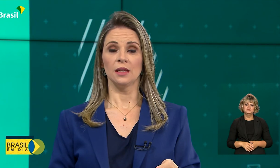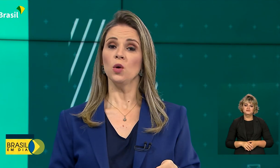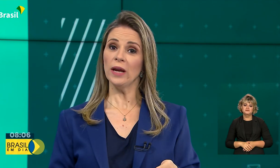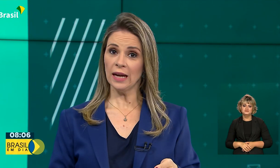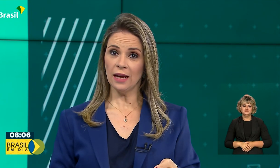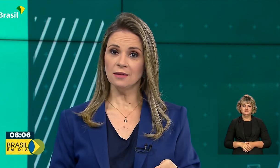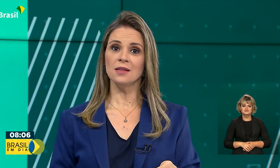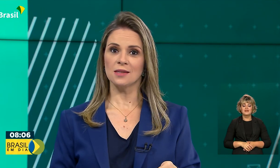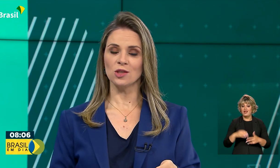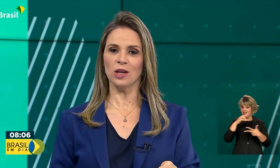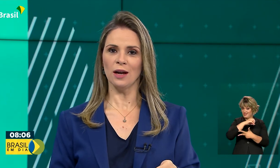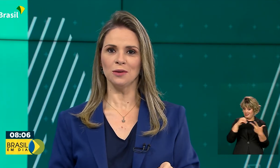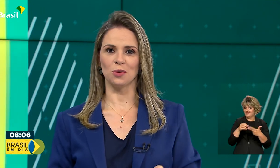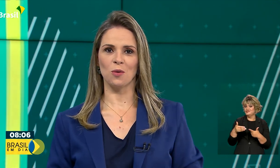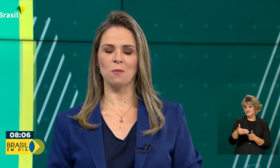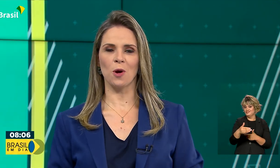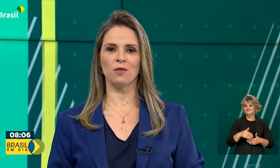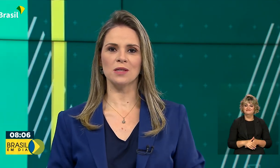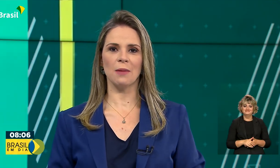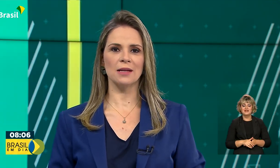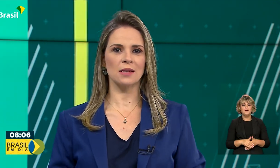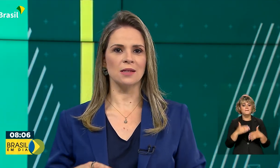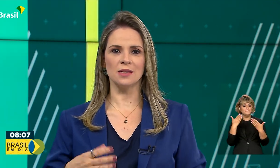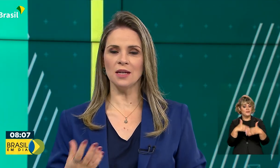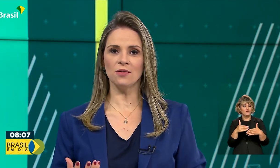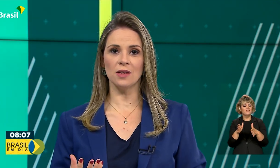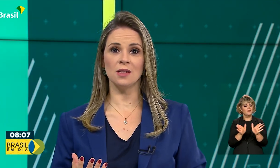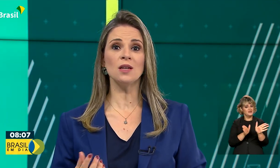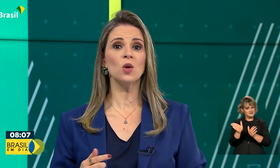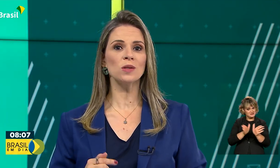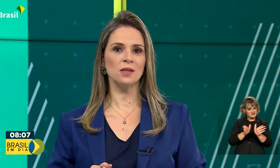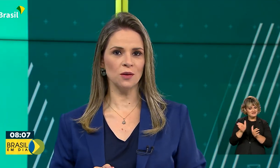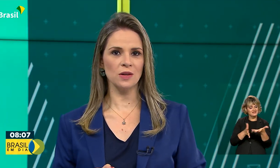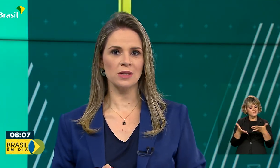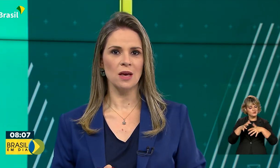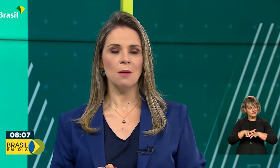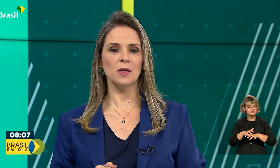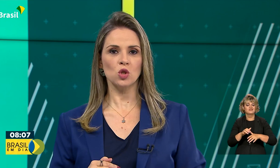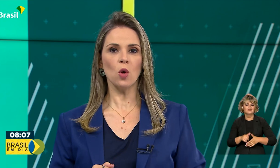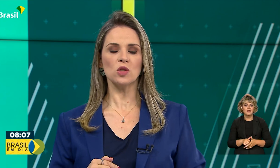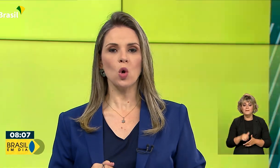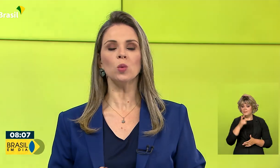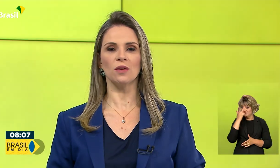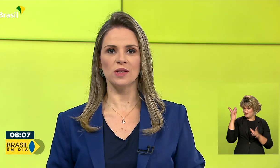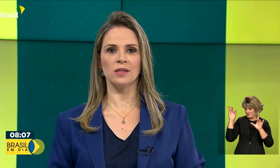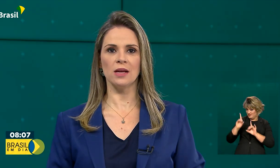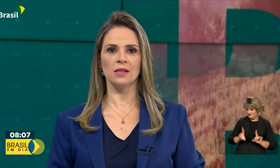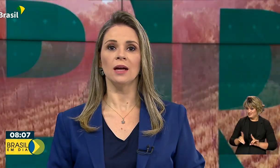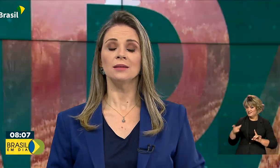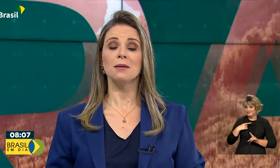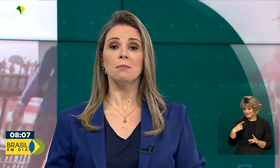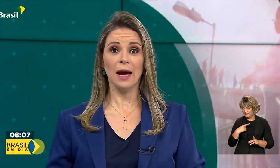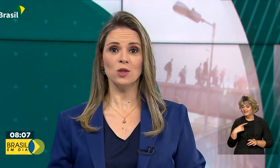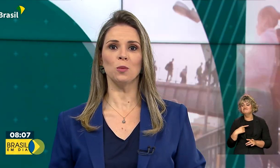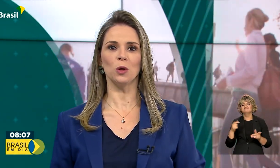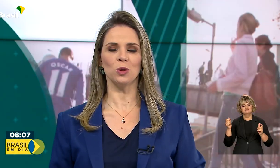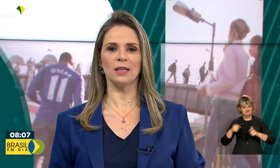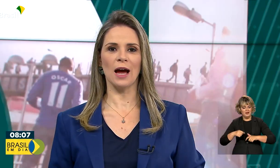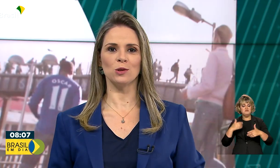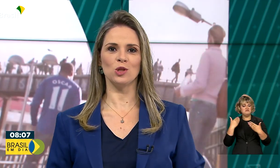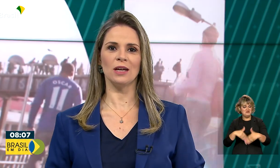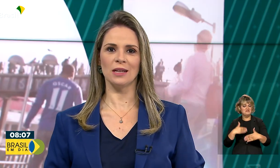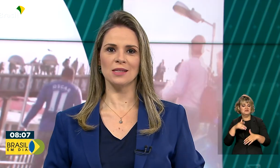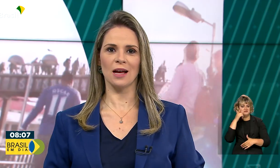E o Enem está chegando. Com provas mais acessíveis e inclusivas, pessoas com deficiência têm mais